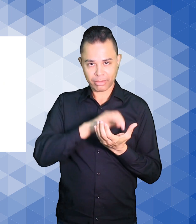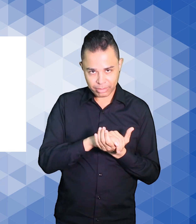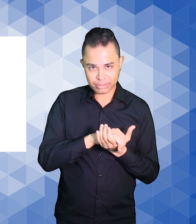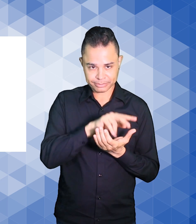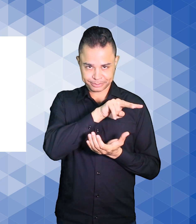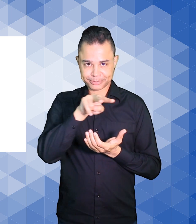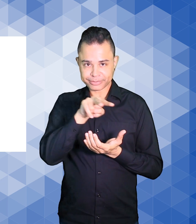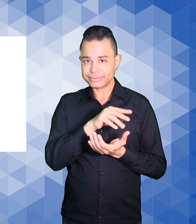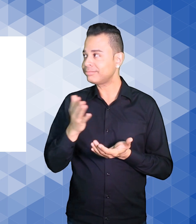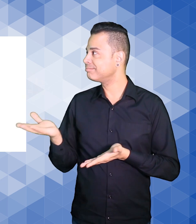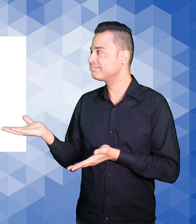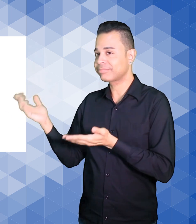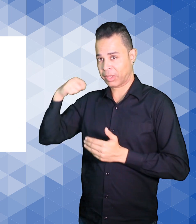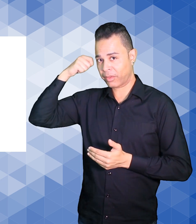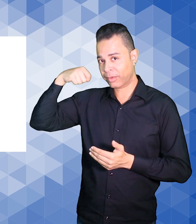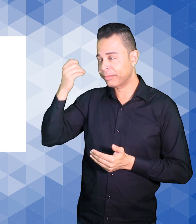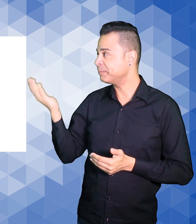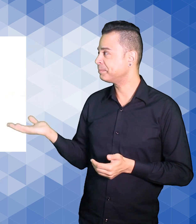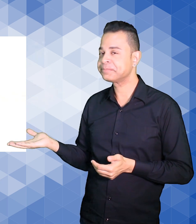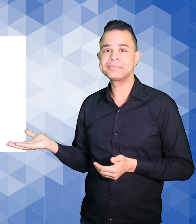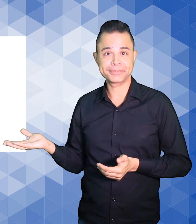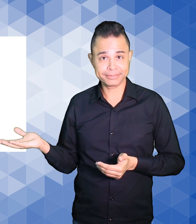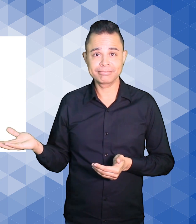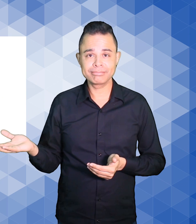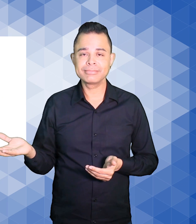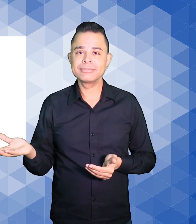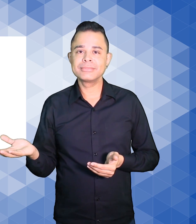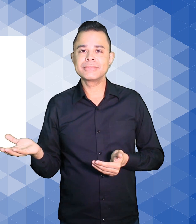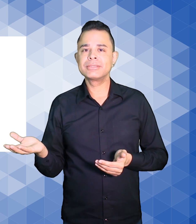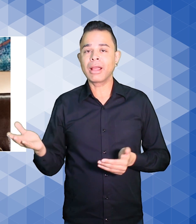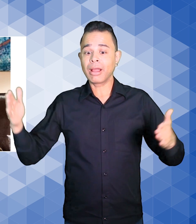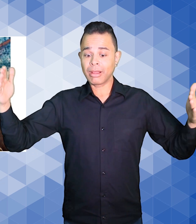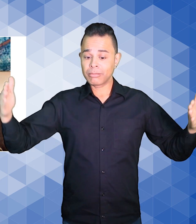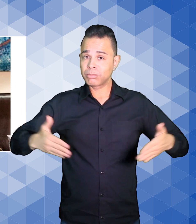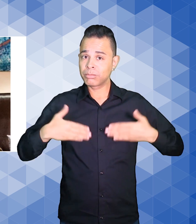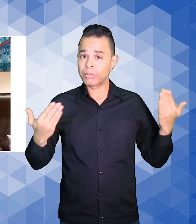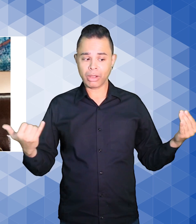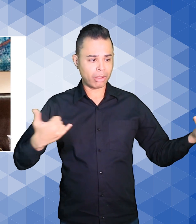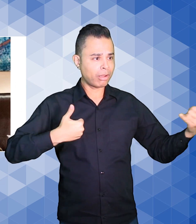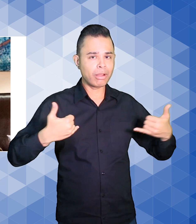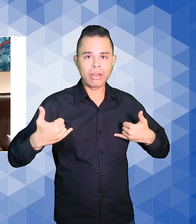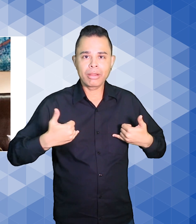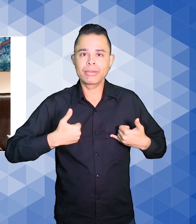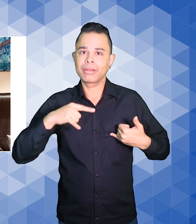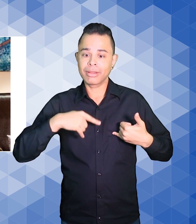e Cláudia Débora Falabella, que são surpreendidos com a notícia de que o primeiro filho recém